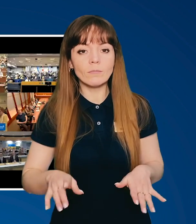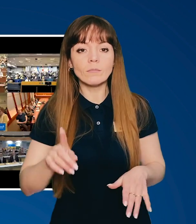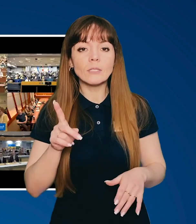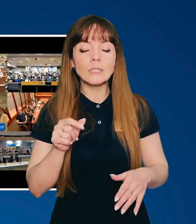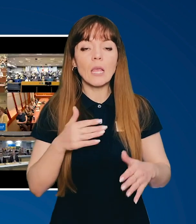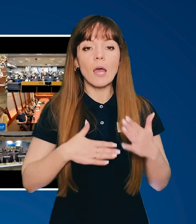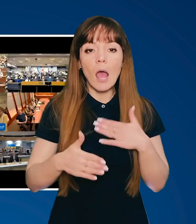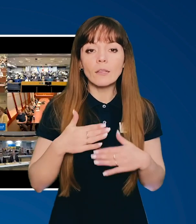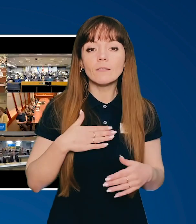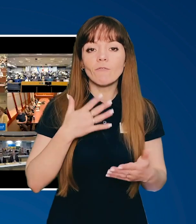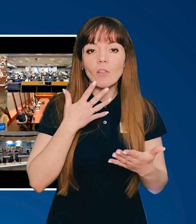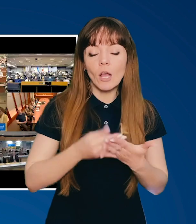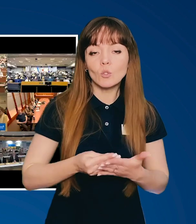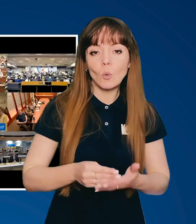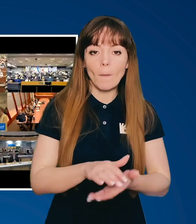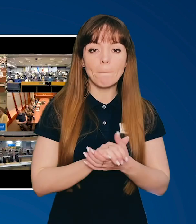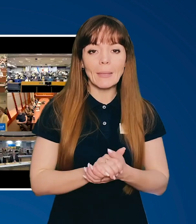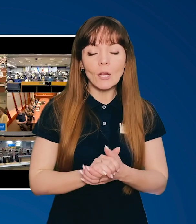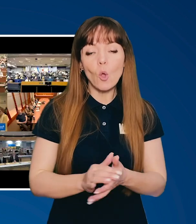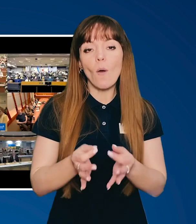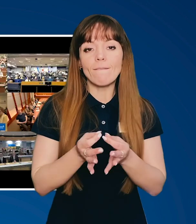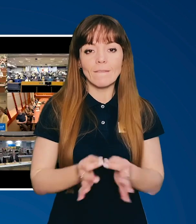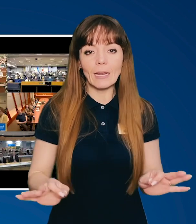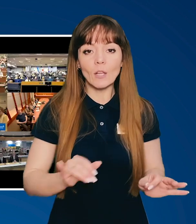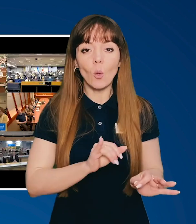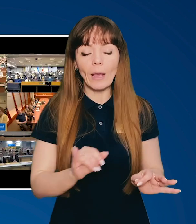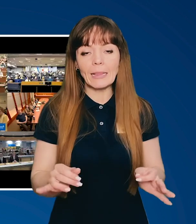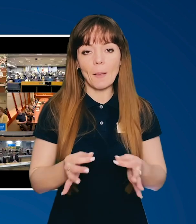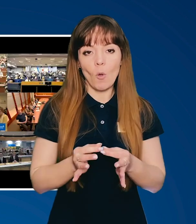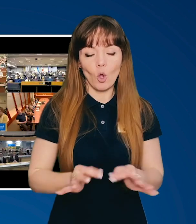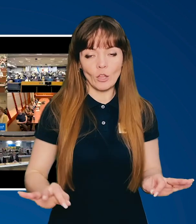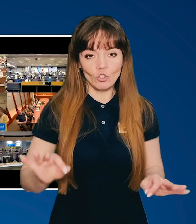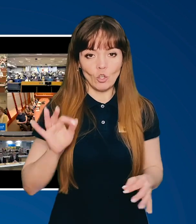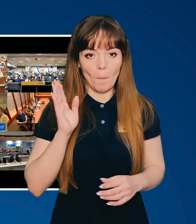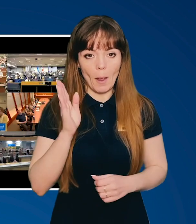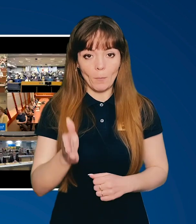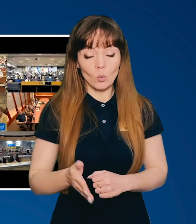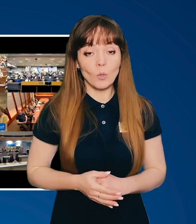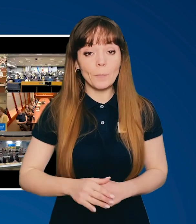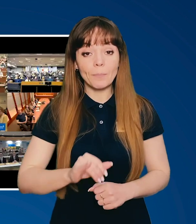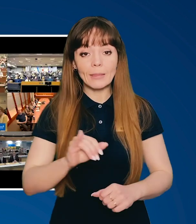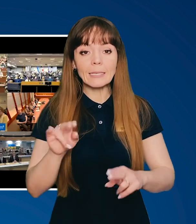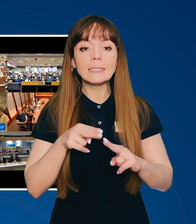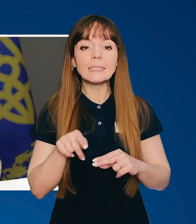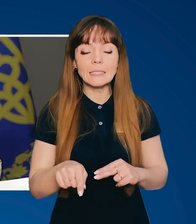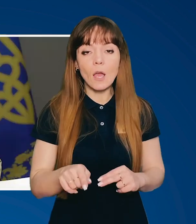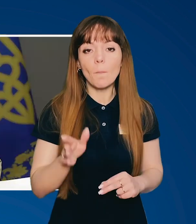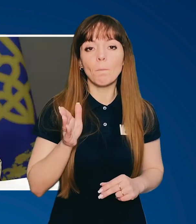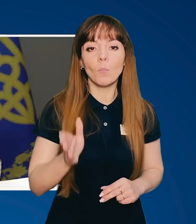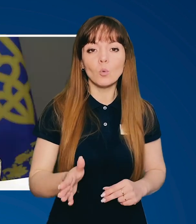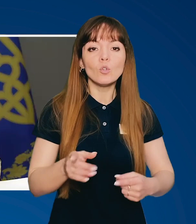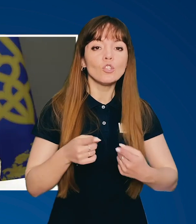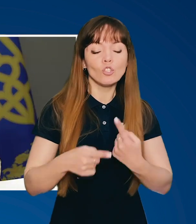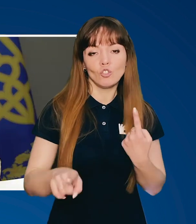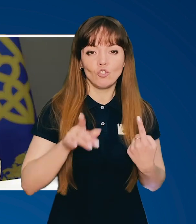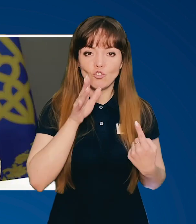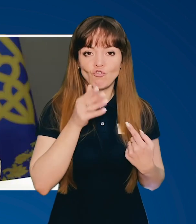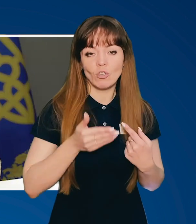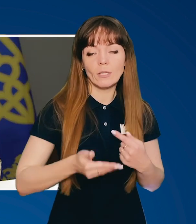заради власного мирного, вільного і демократичного майбутнього. І це будуть інші